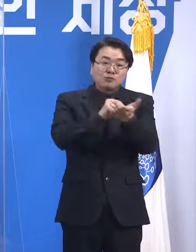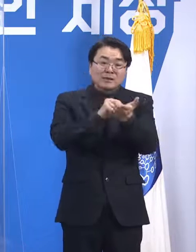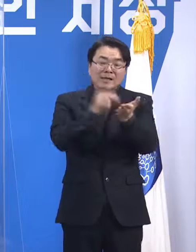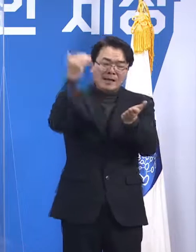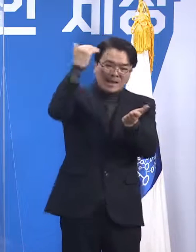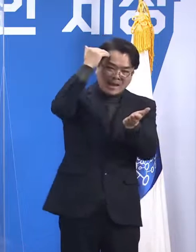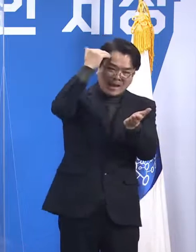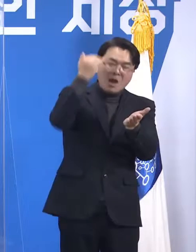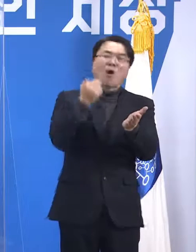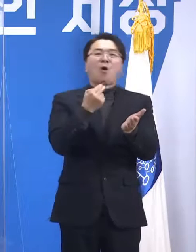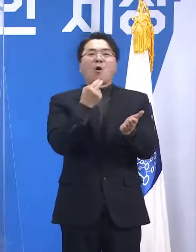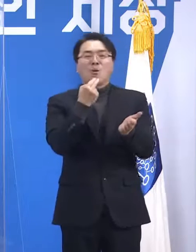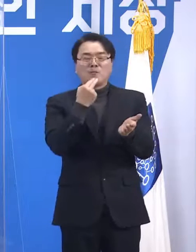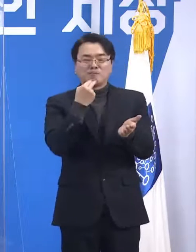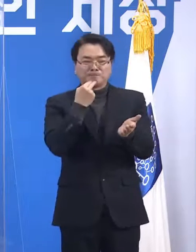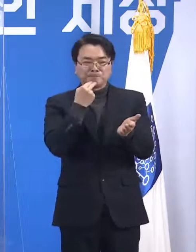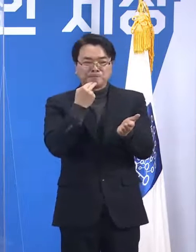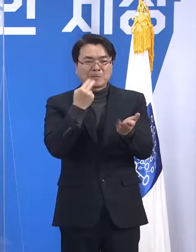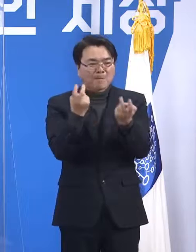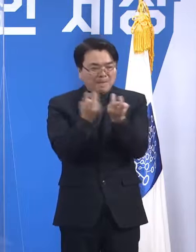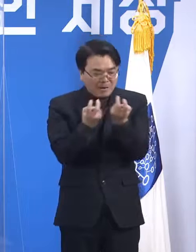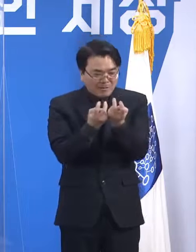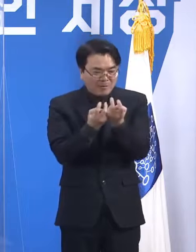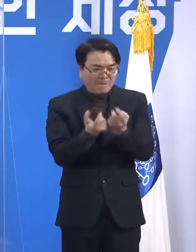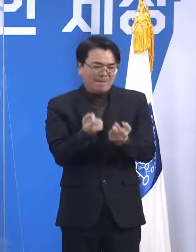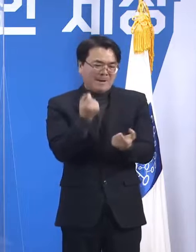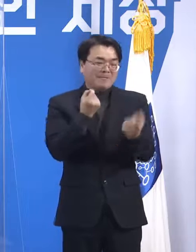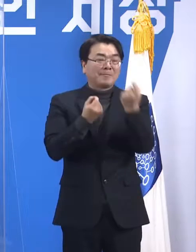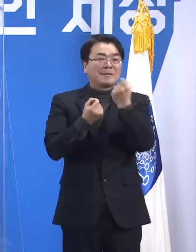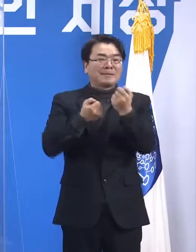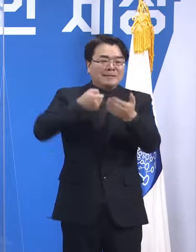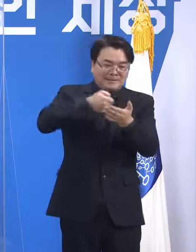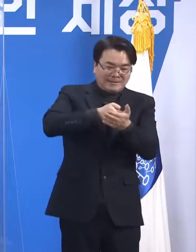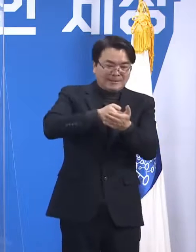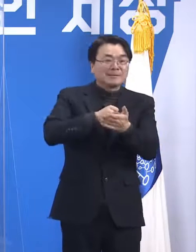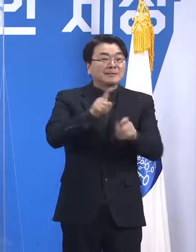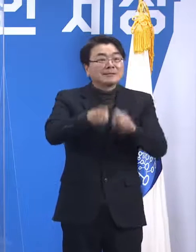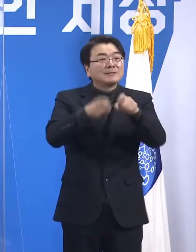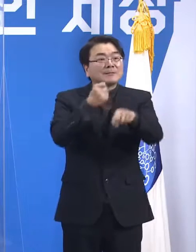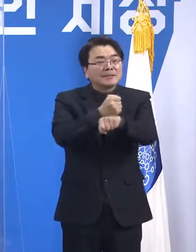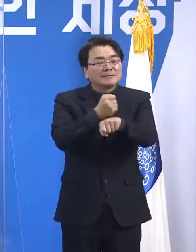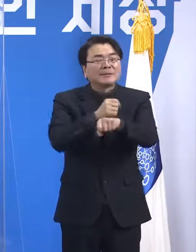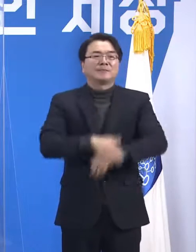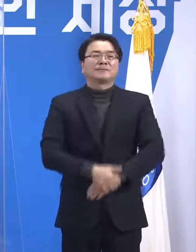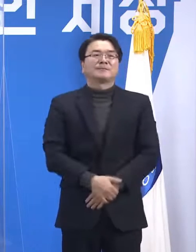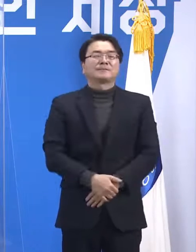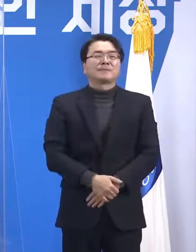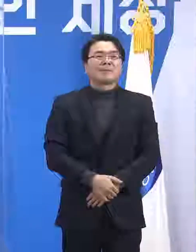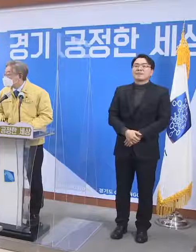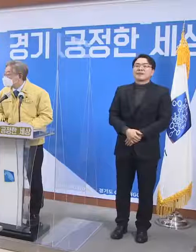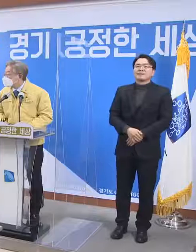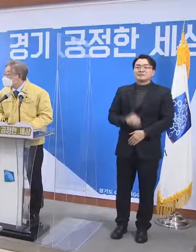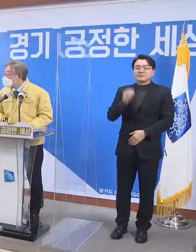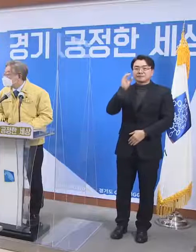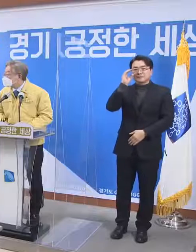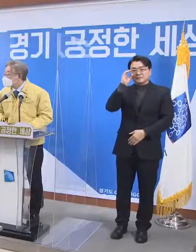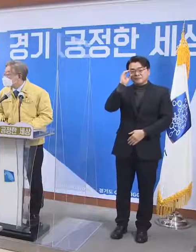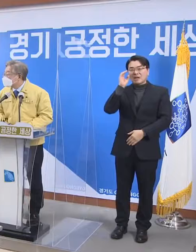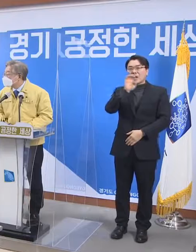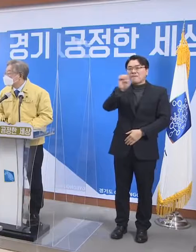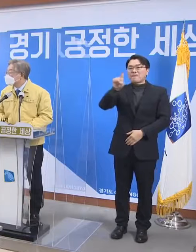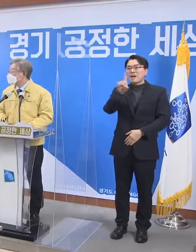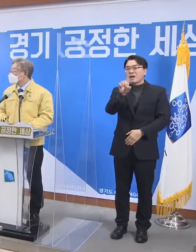시기에 신속하게 빠르게 집행하도록 하겠습니다. 다음은 파이낸셜 뉴스 장충식 기자입니다.